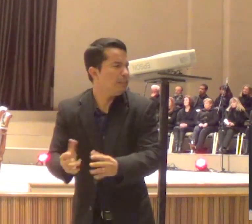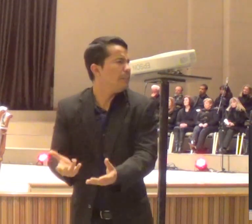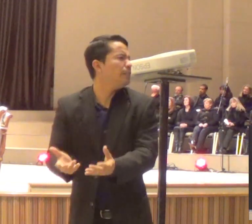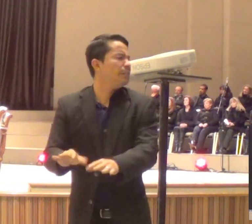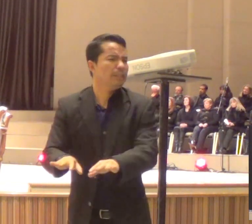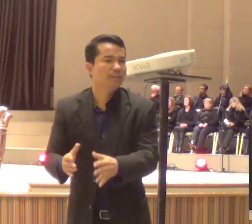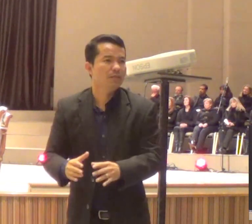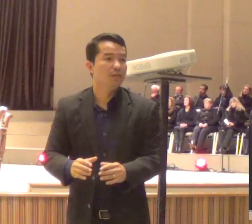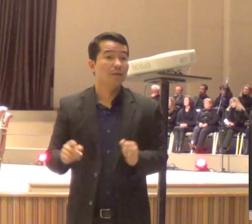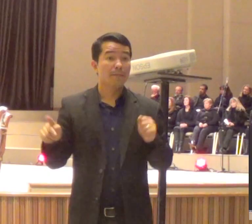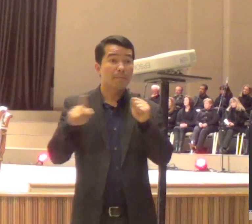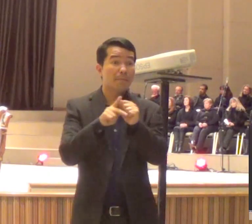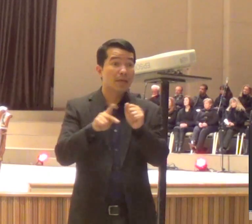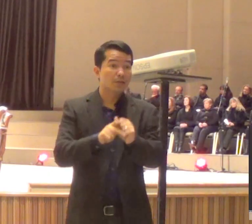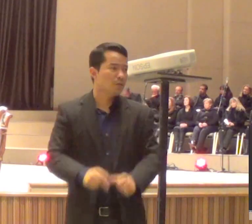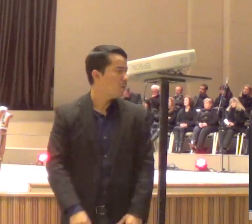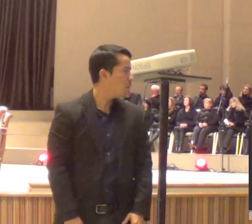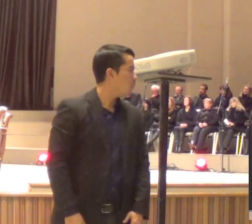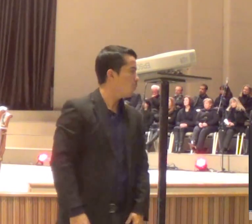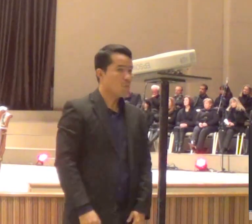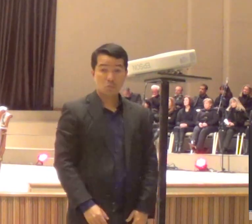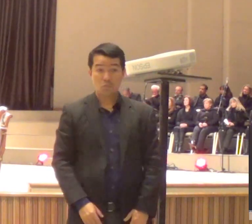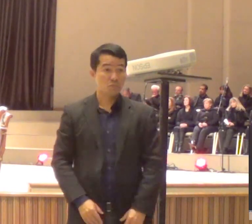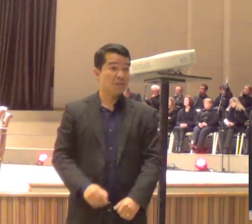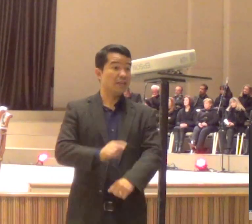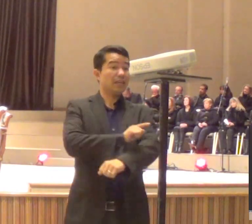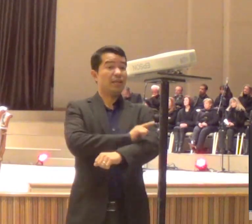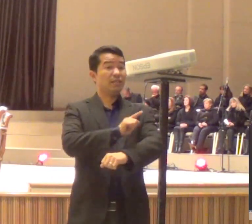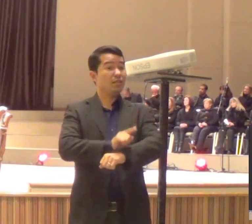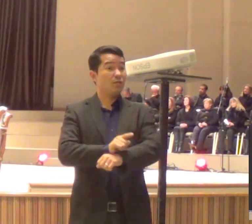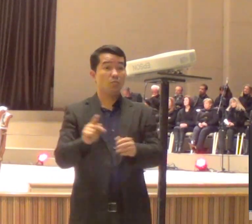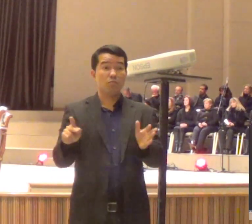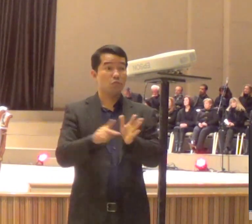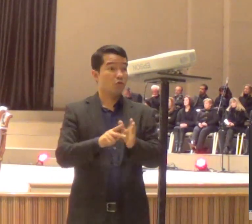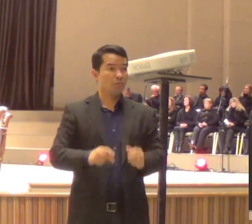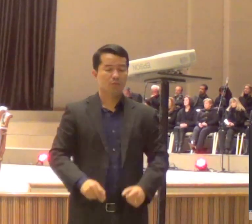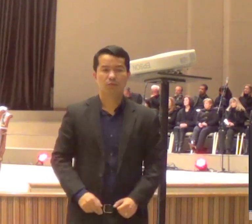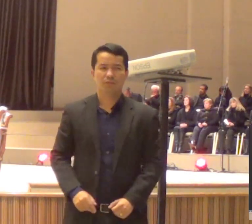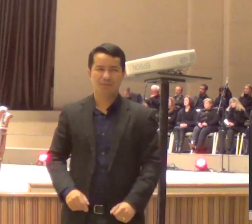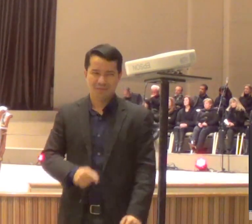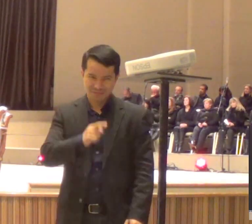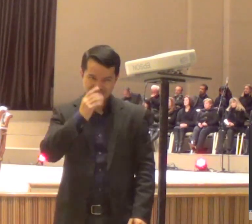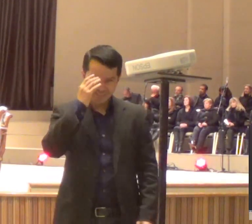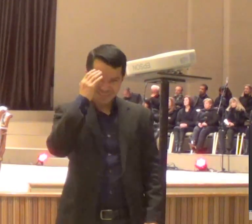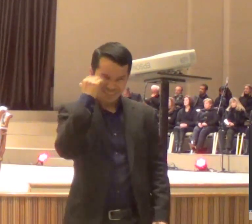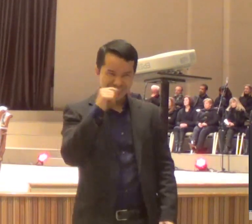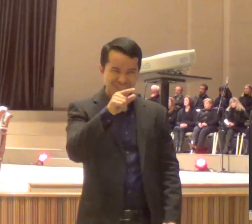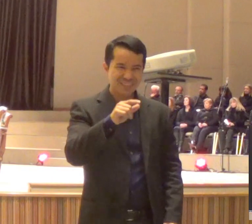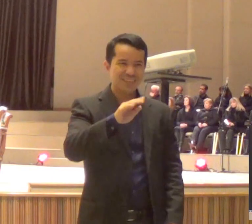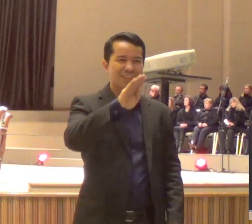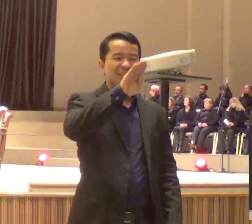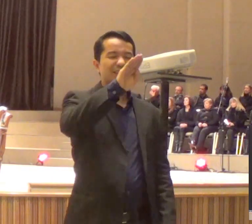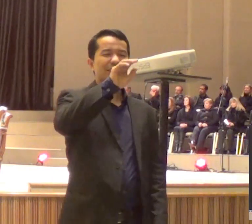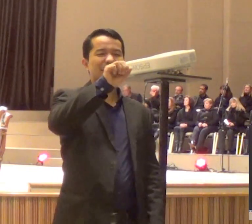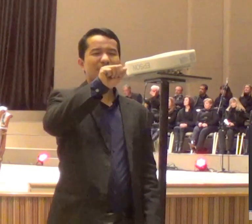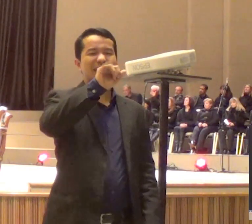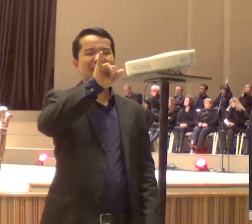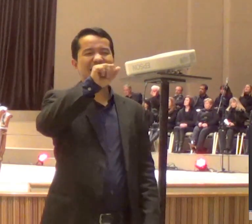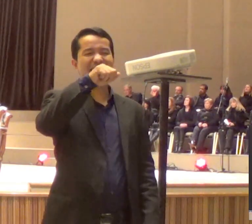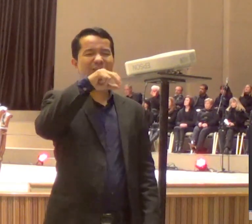era, da Galileia, você imaginou, um baiano, falando aqui no sul, não é? com